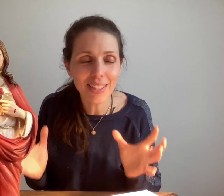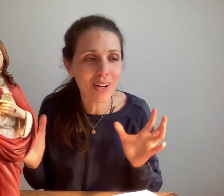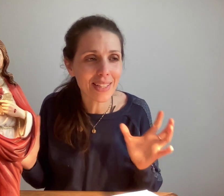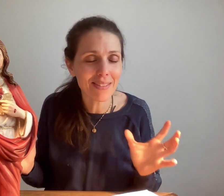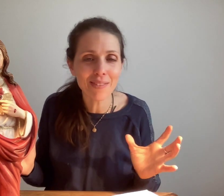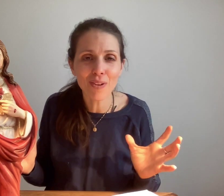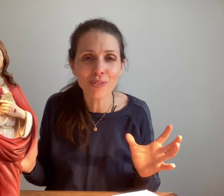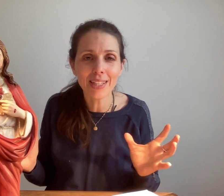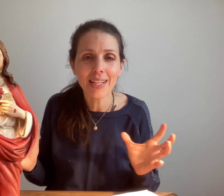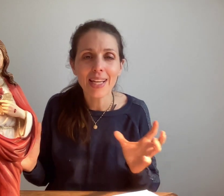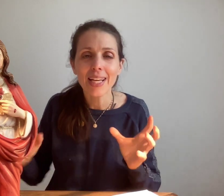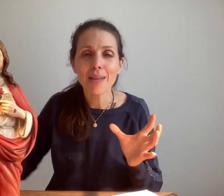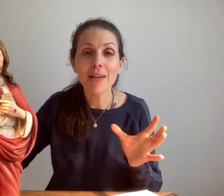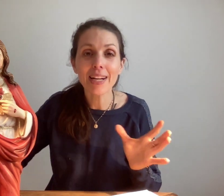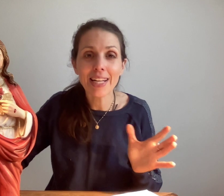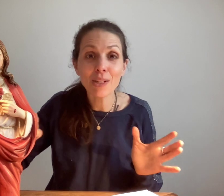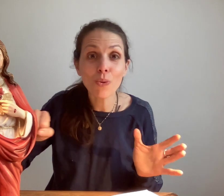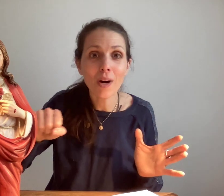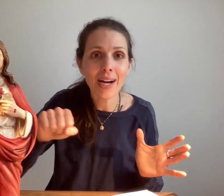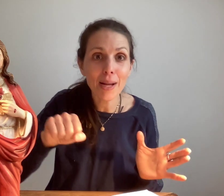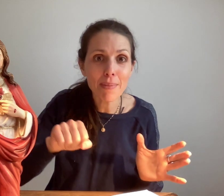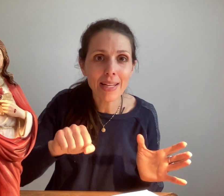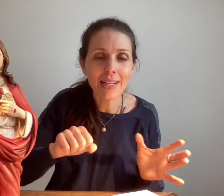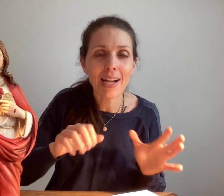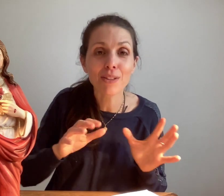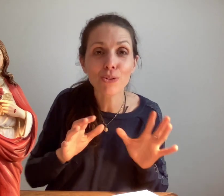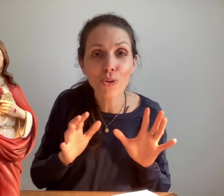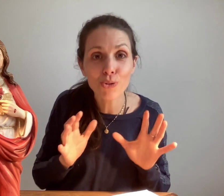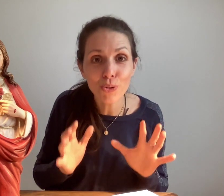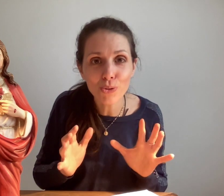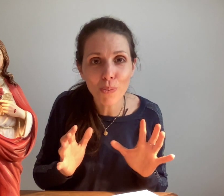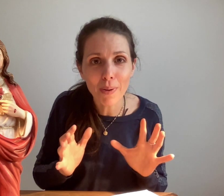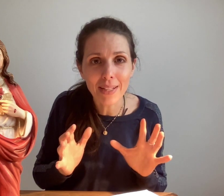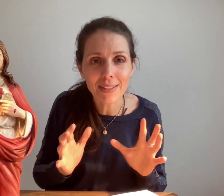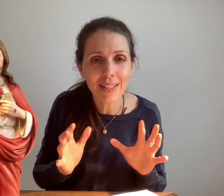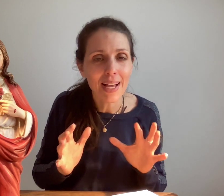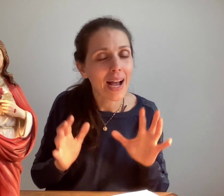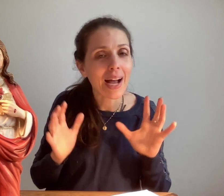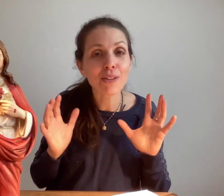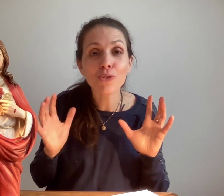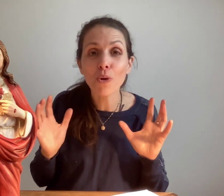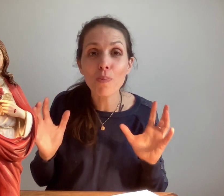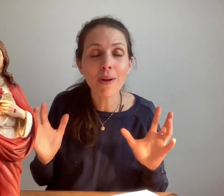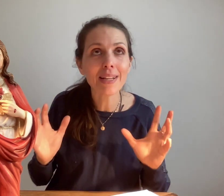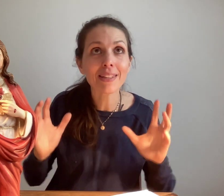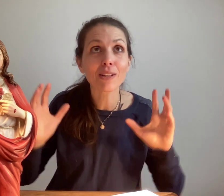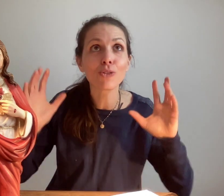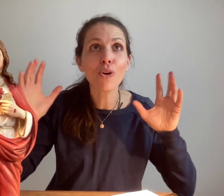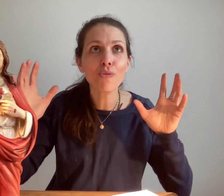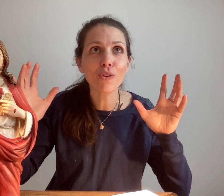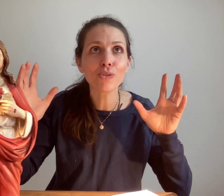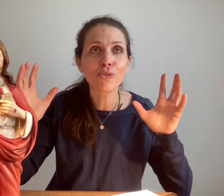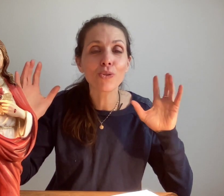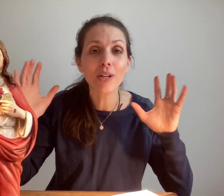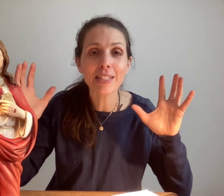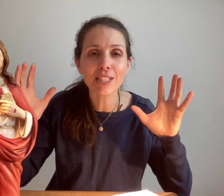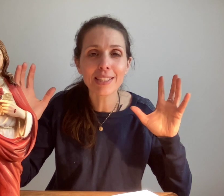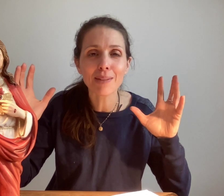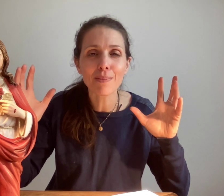dans la divine volonté, eh bien, il nous ramène à notre juste place, à notre place d'enfant de Dieu légitime,